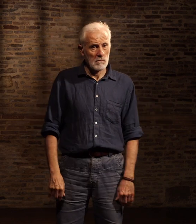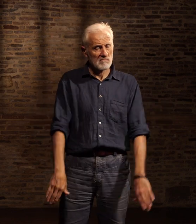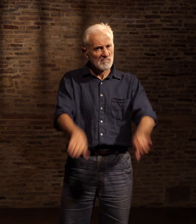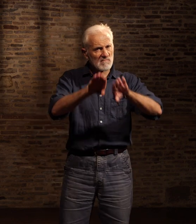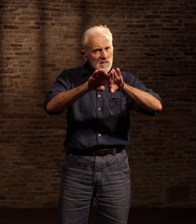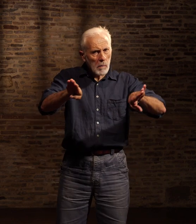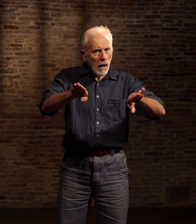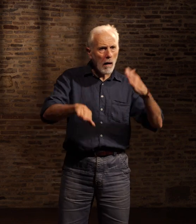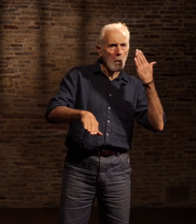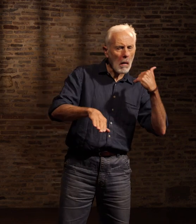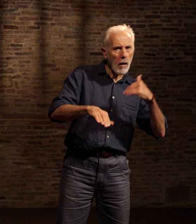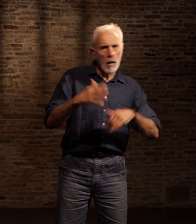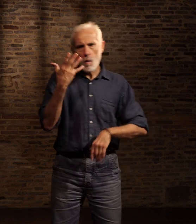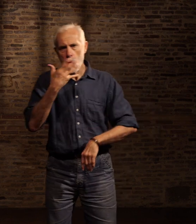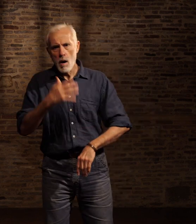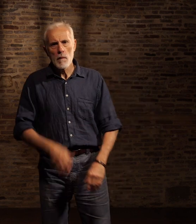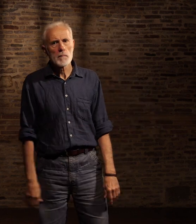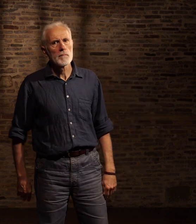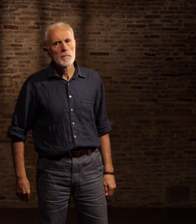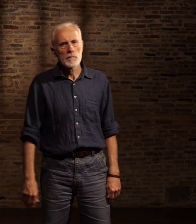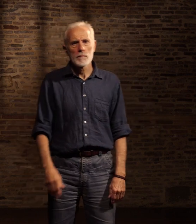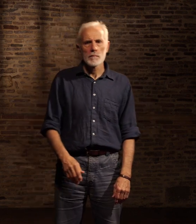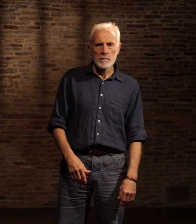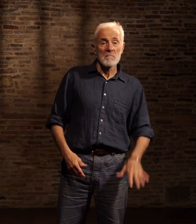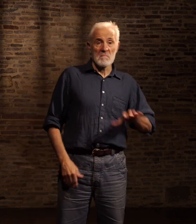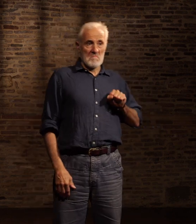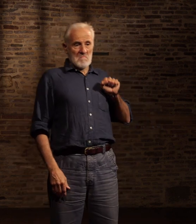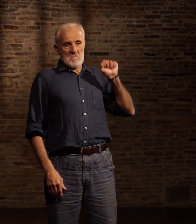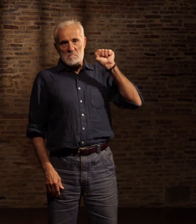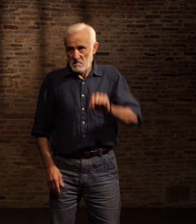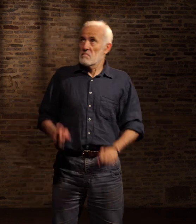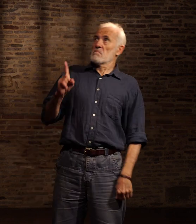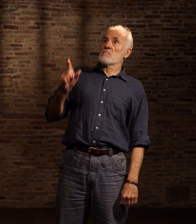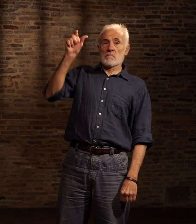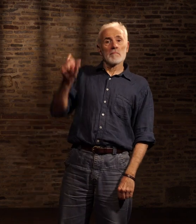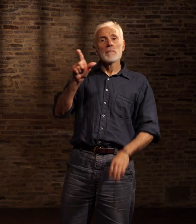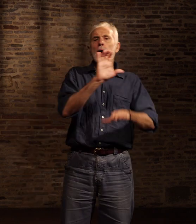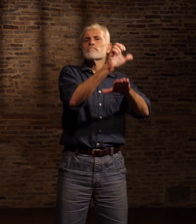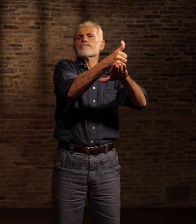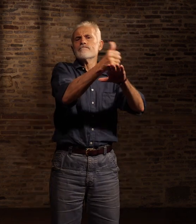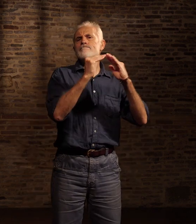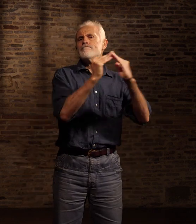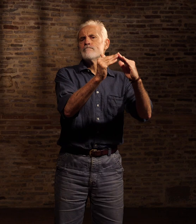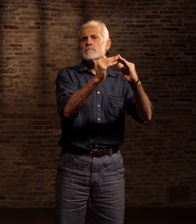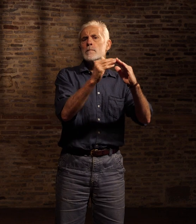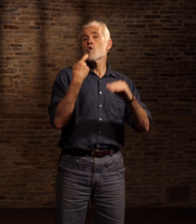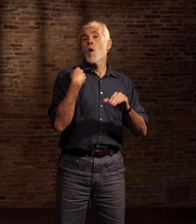J'ai été remis entre les mains Du père du cottage 8 Un certain Mr. Gray Qui a empesté le whisky